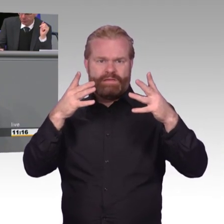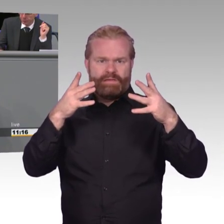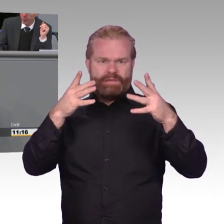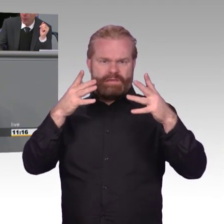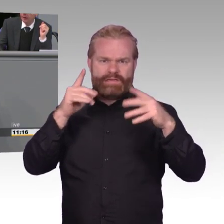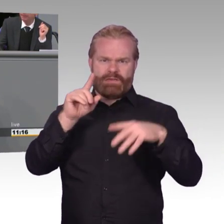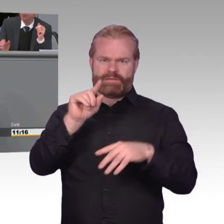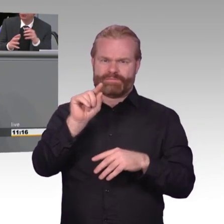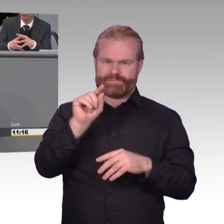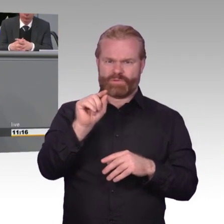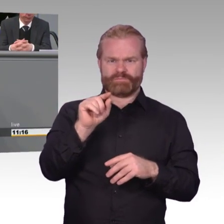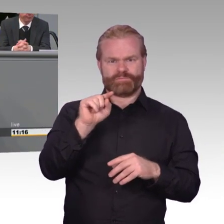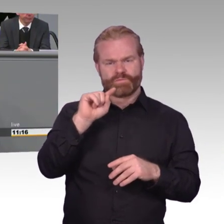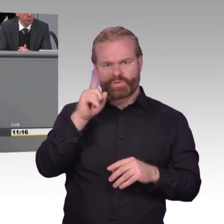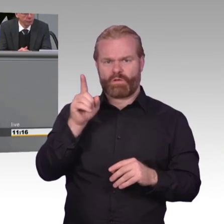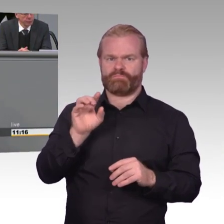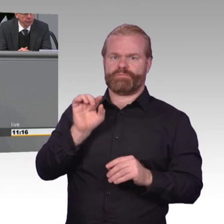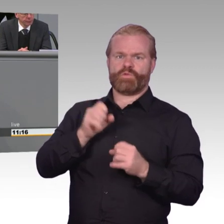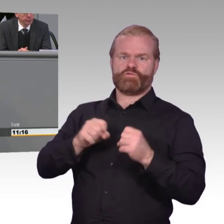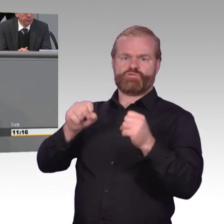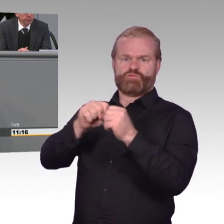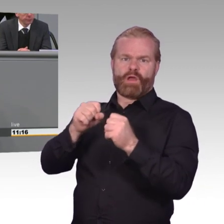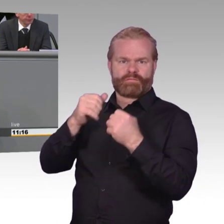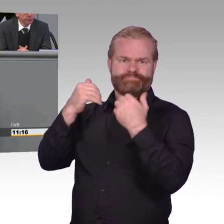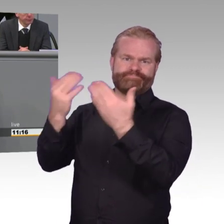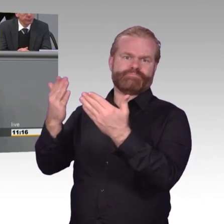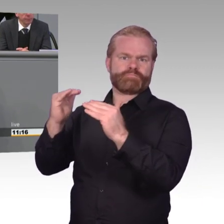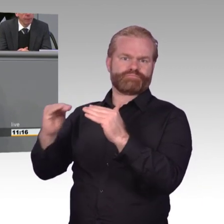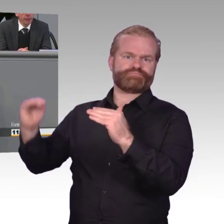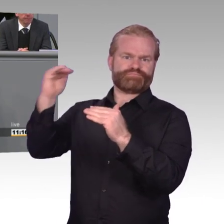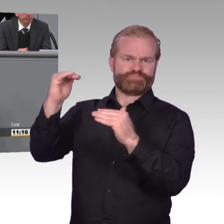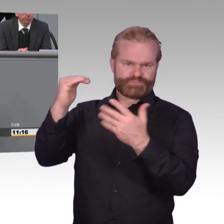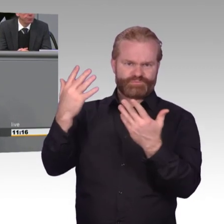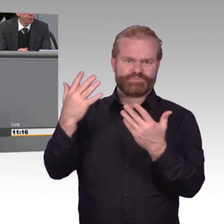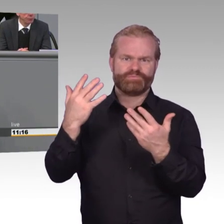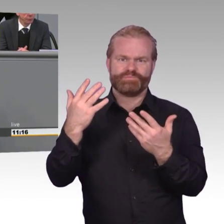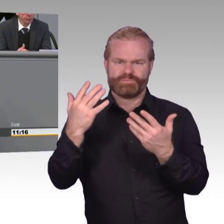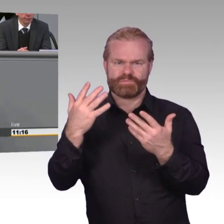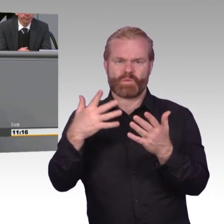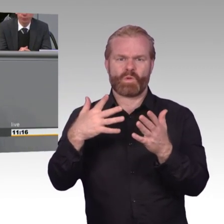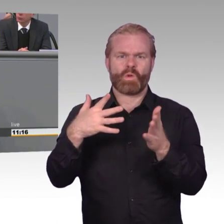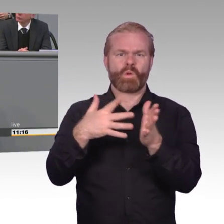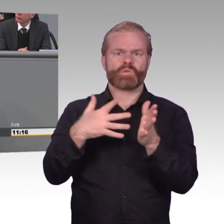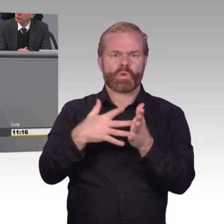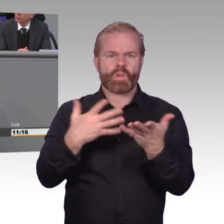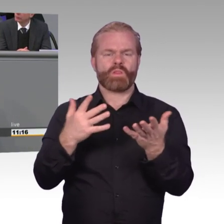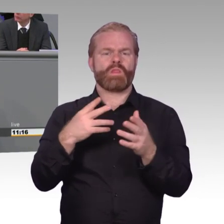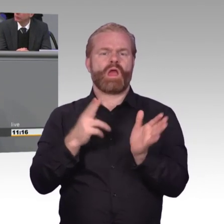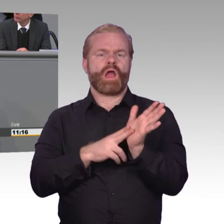schlagen etwas nebulös ein Recht auf Verschlüsselung vor. Zum einen stellt sich mir die Frage, wie und wem